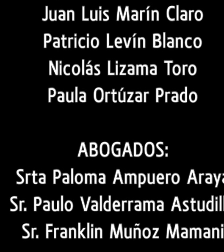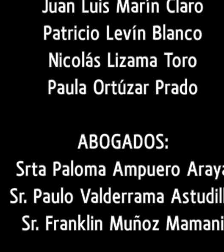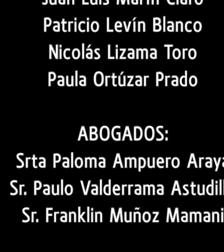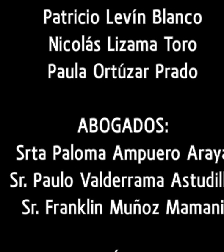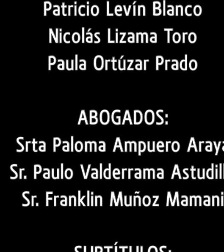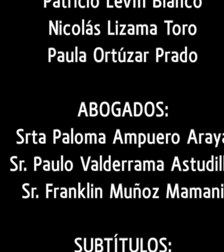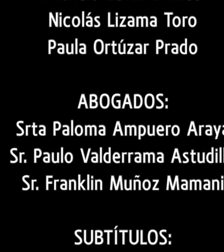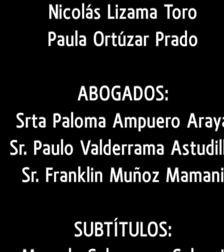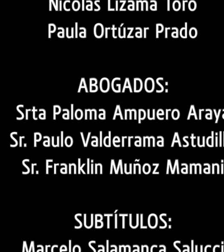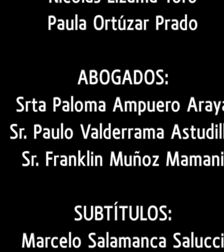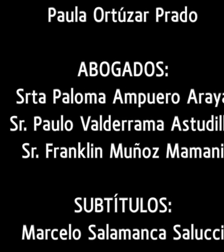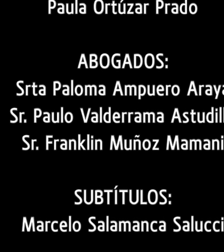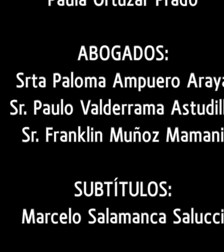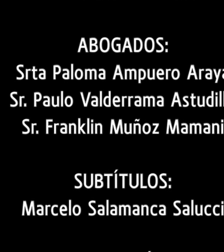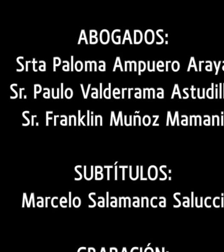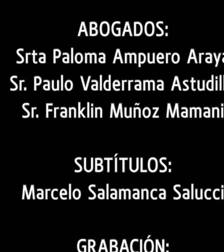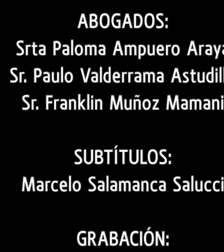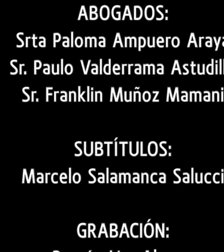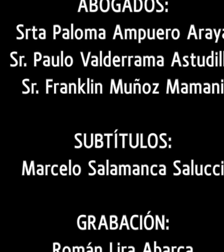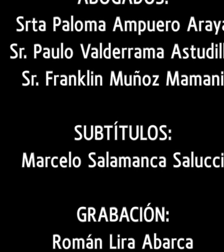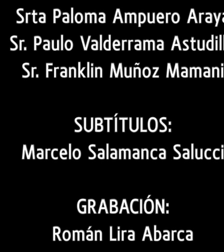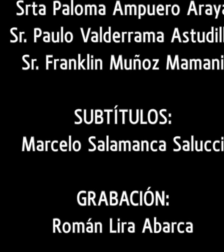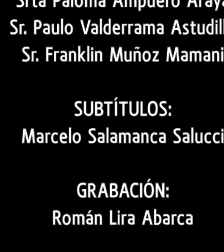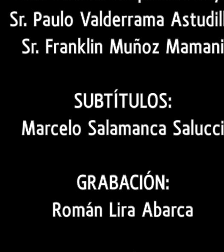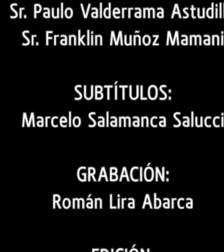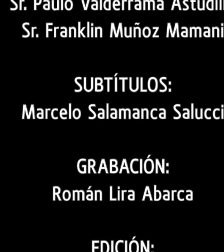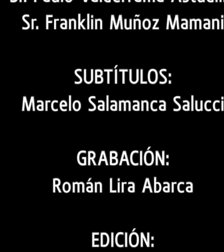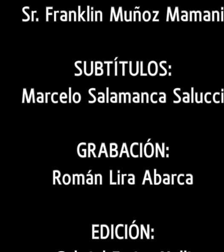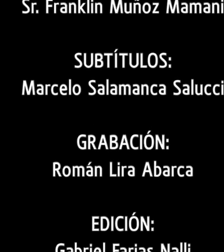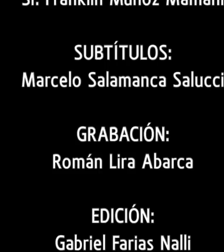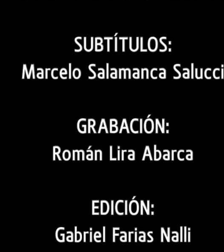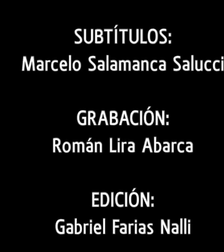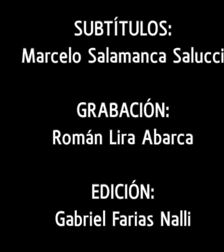mineros termos Para Manhies juez alдж Thermo criminal Tomas son las en instalaciones a los que psthenon